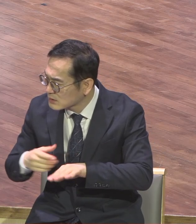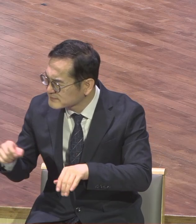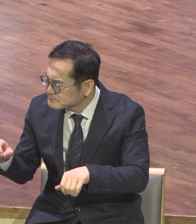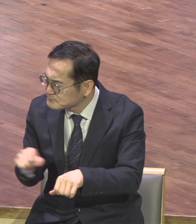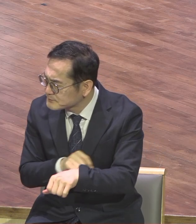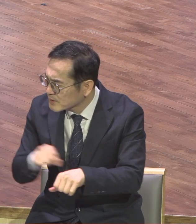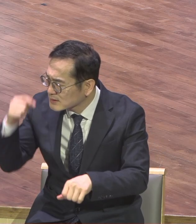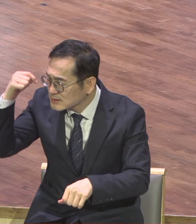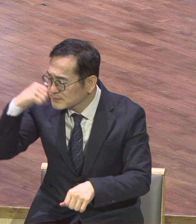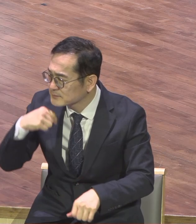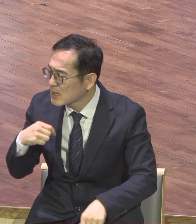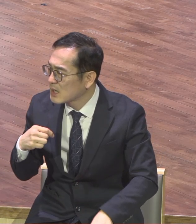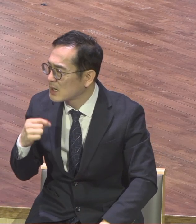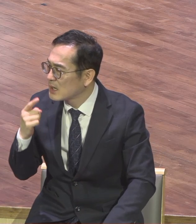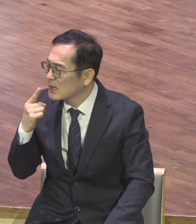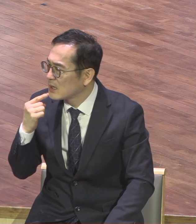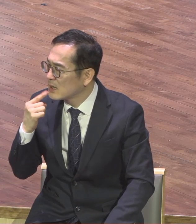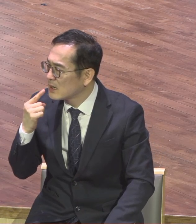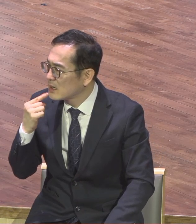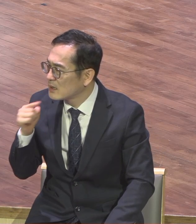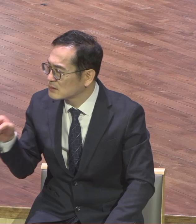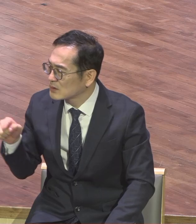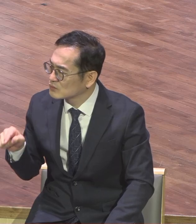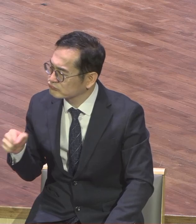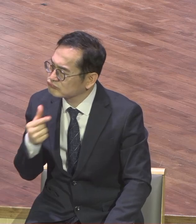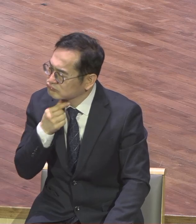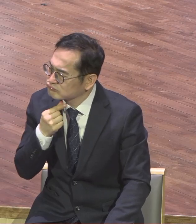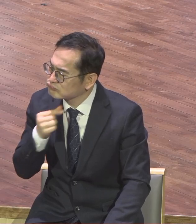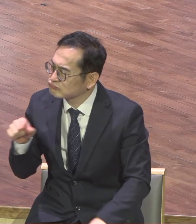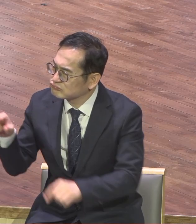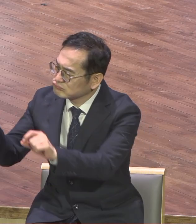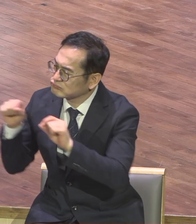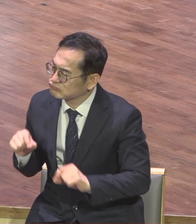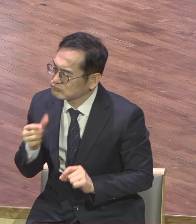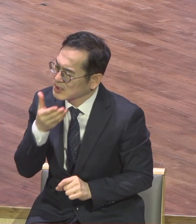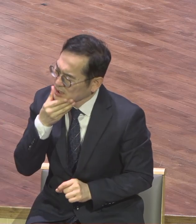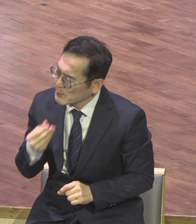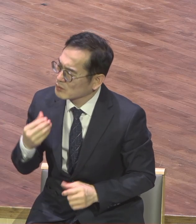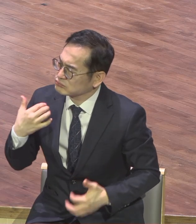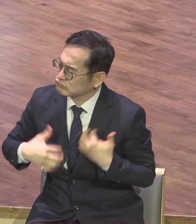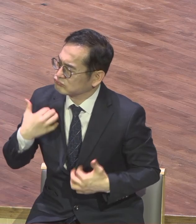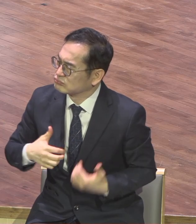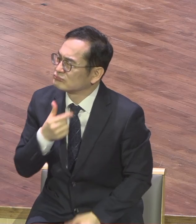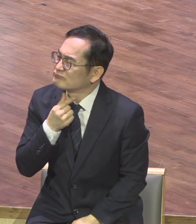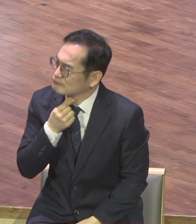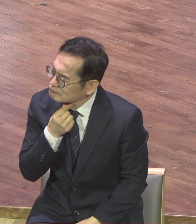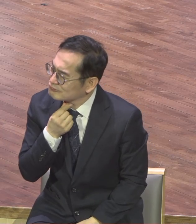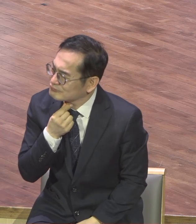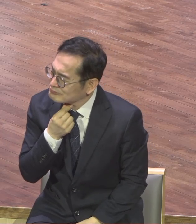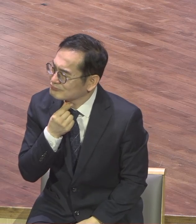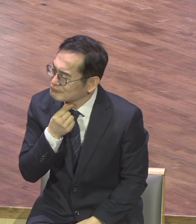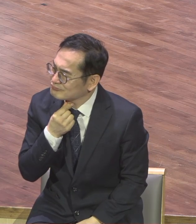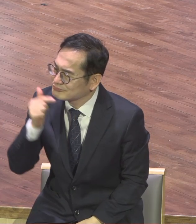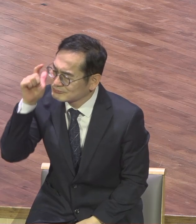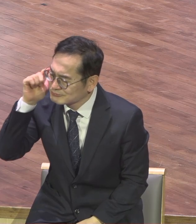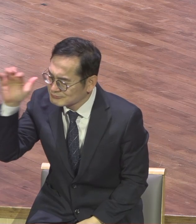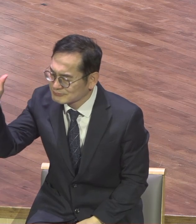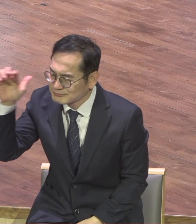부러워하지요 나도 너처럼 그렇게 행복하게 좀 즐겁게 활기차게 살면 좋겠다 그런